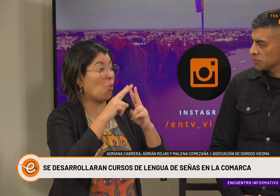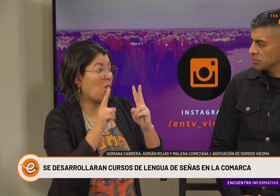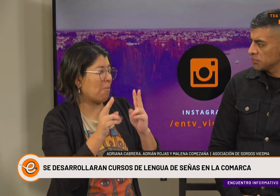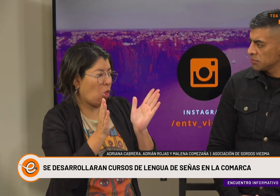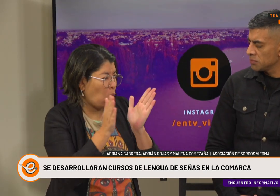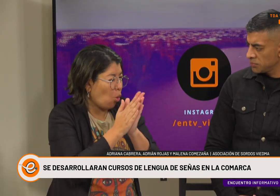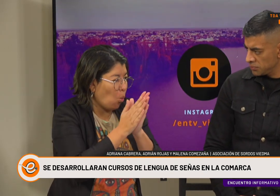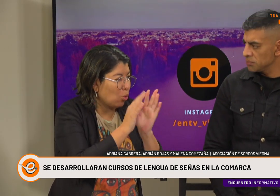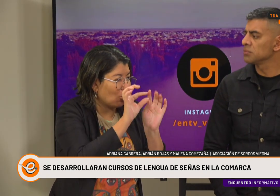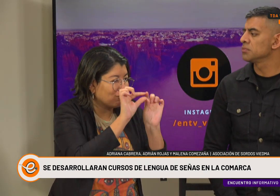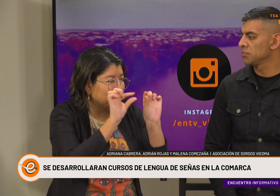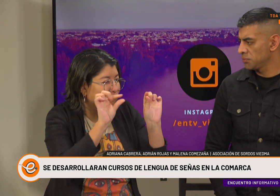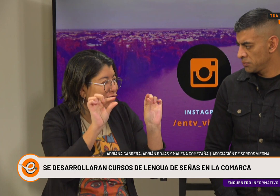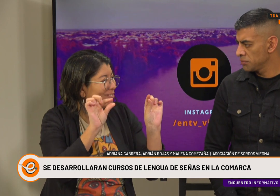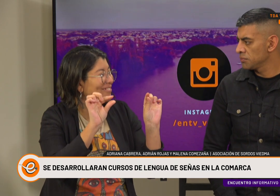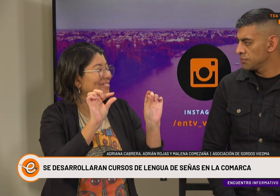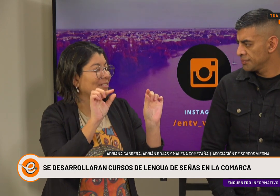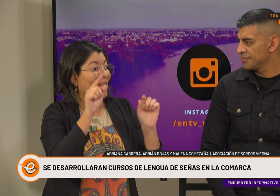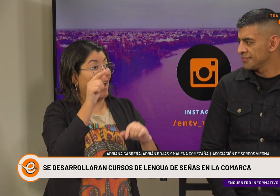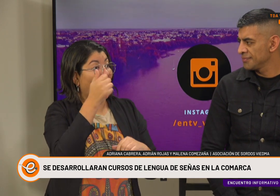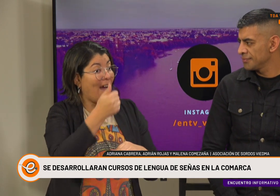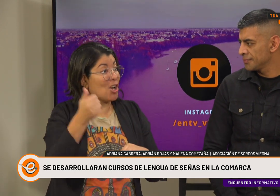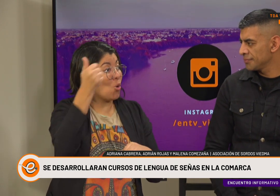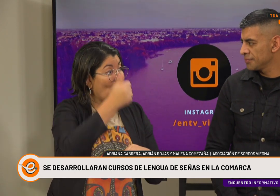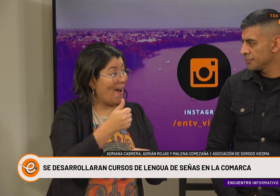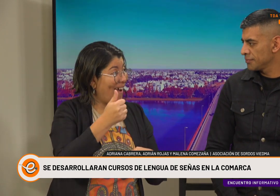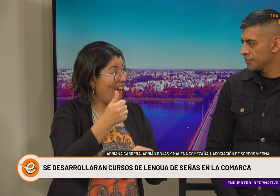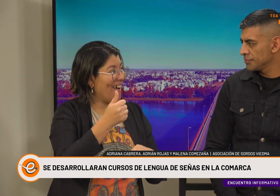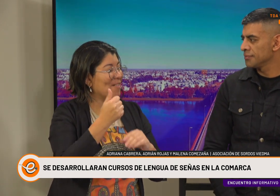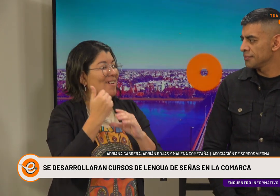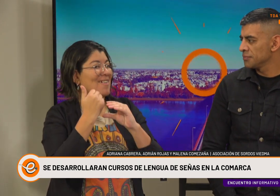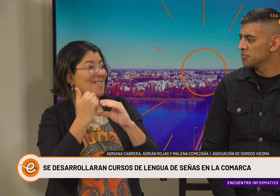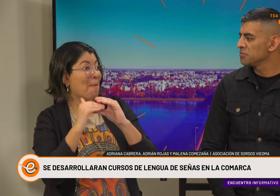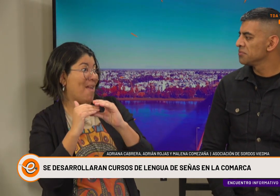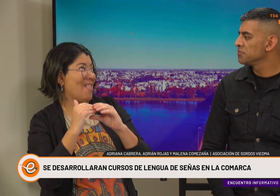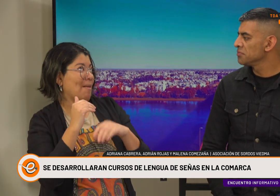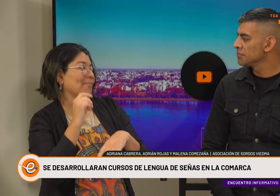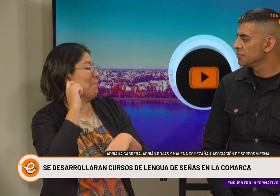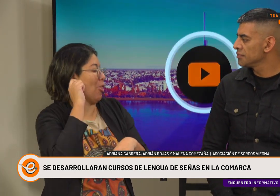Asociación de Sordos de Viedma. Todos juntos. Bien. Arroba.